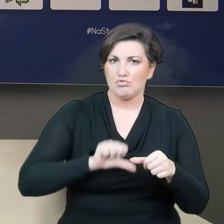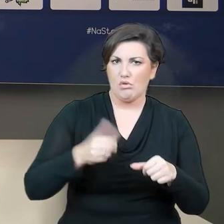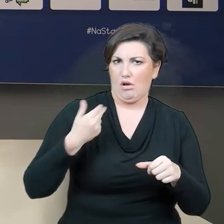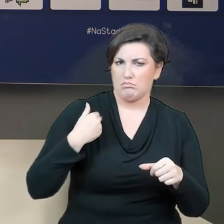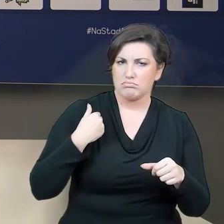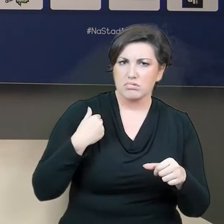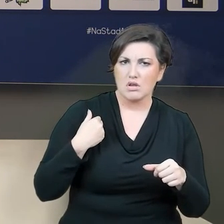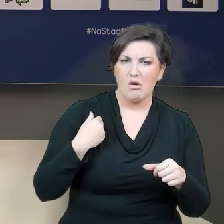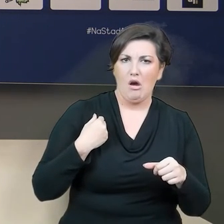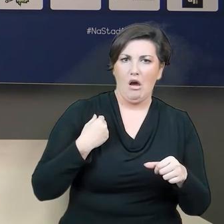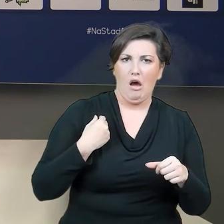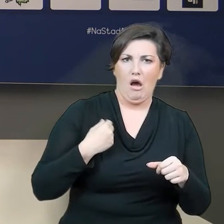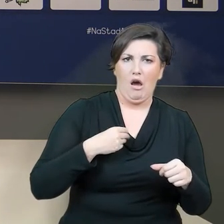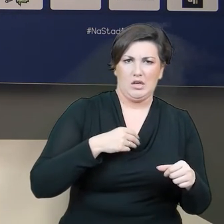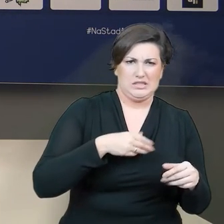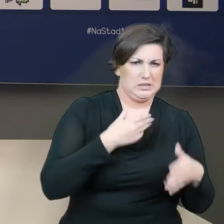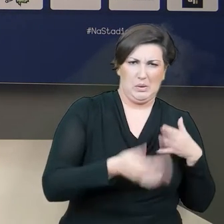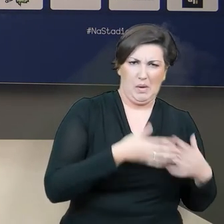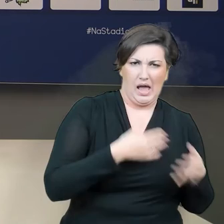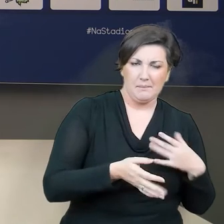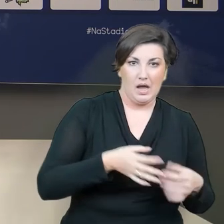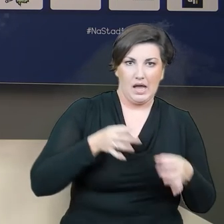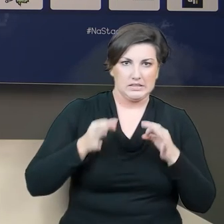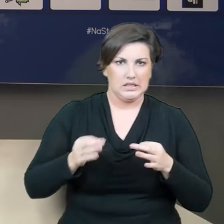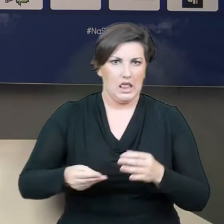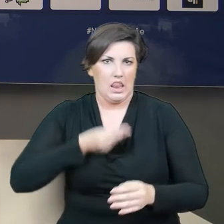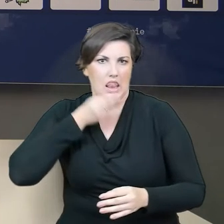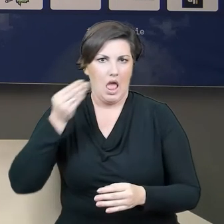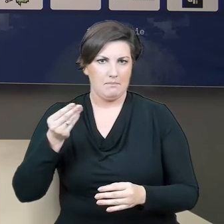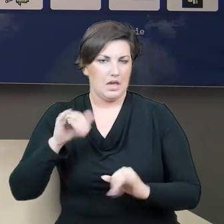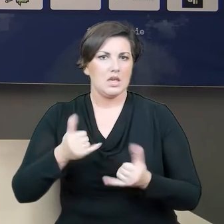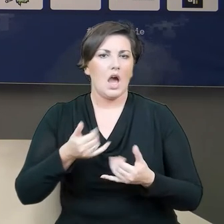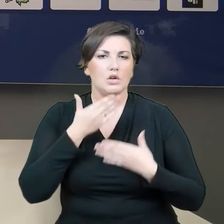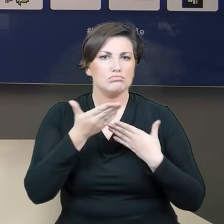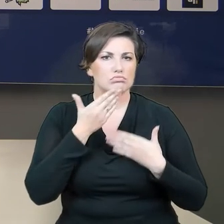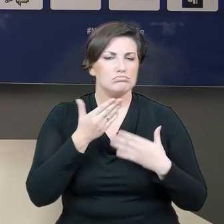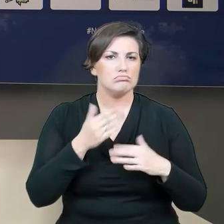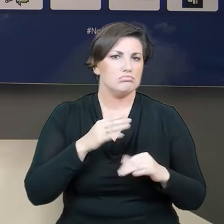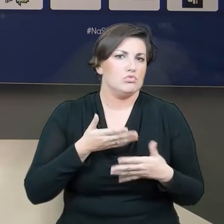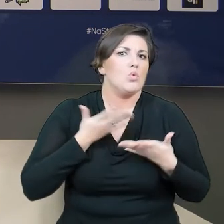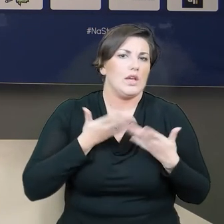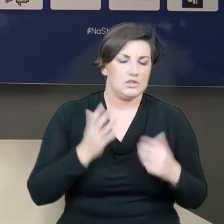dostrzega Pan w zespole rywala? Stal Mielec jest mocno w ofensywie, bo zrobili w końcówce